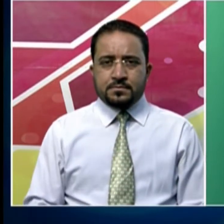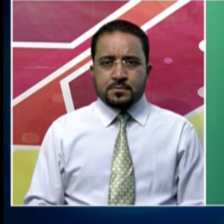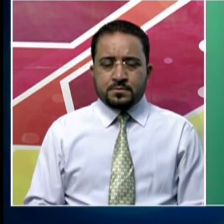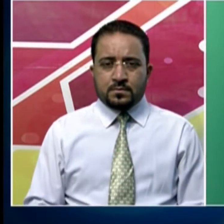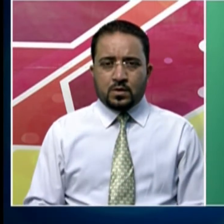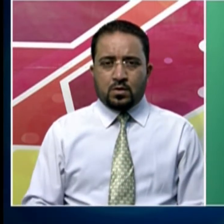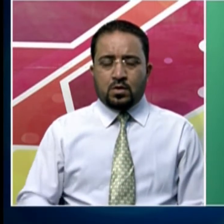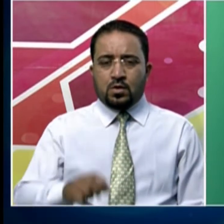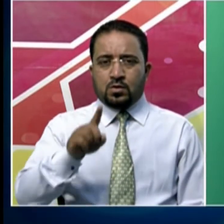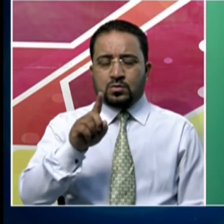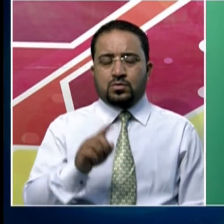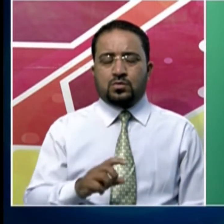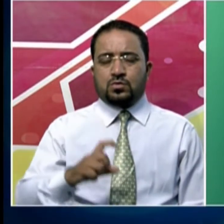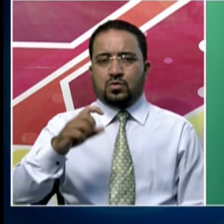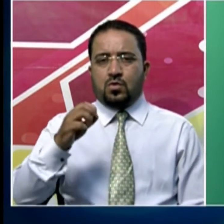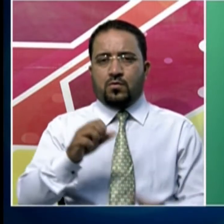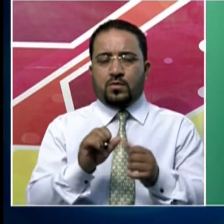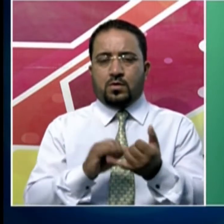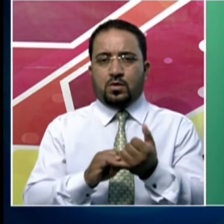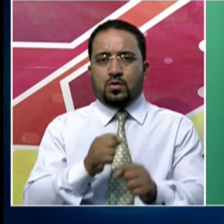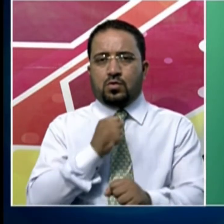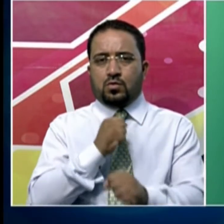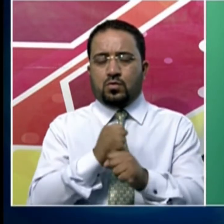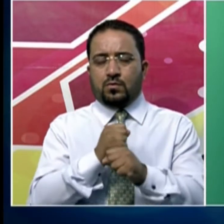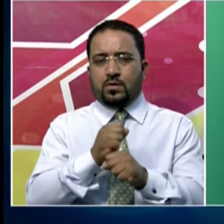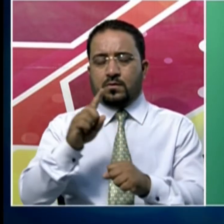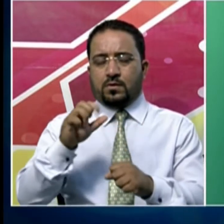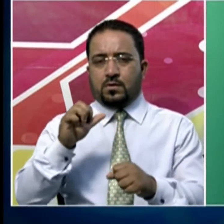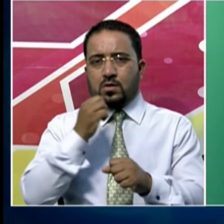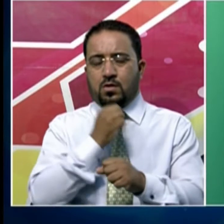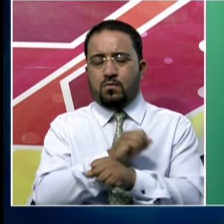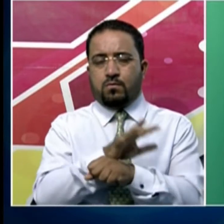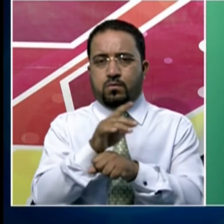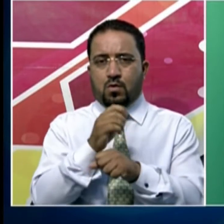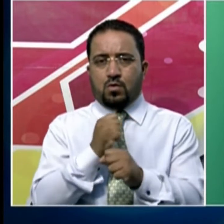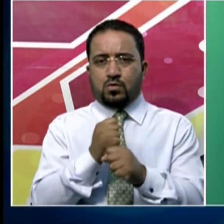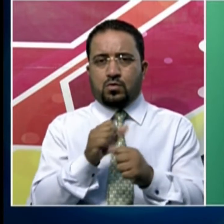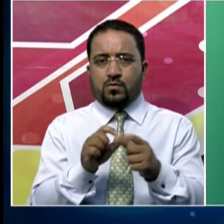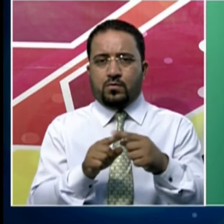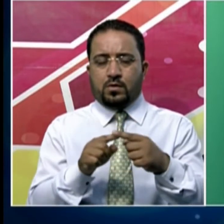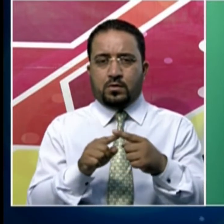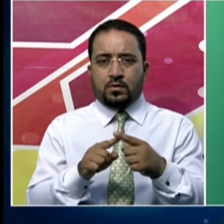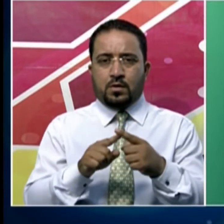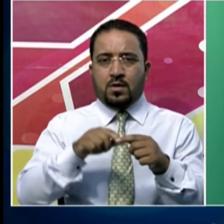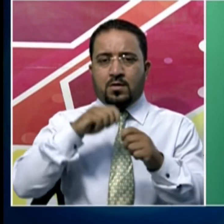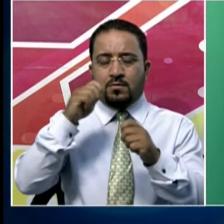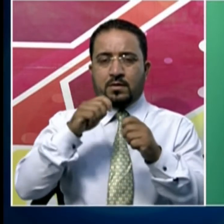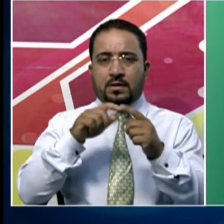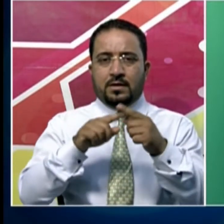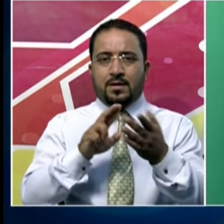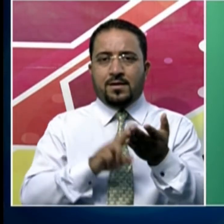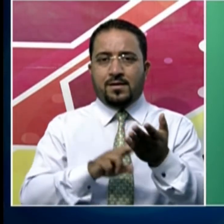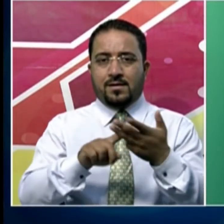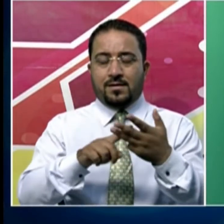کووڈ انیس سے متعلق سرکار کی طرف سے جاری کیے گئے میڈیا بلٹن کے مطابق